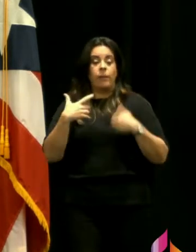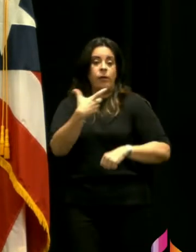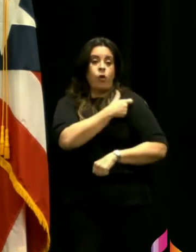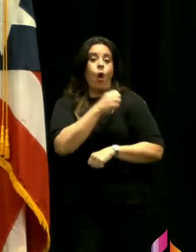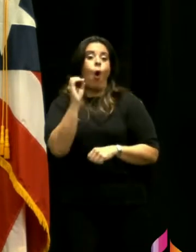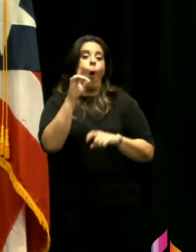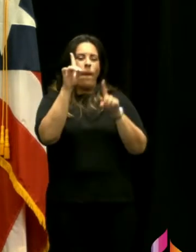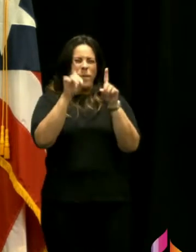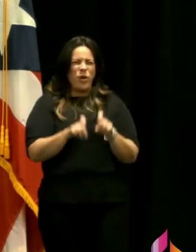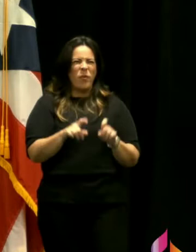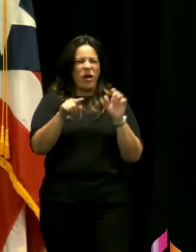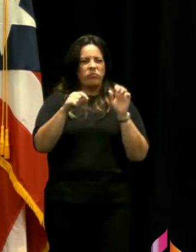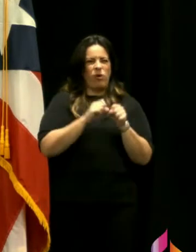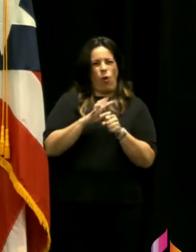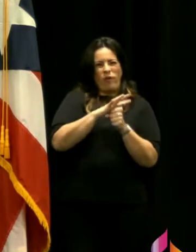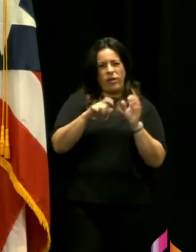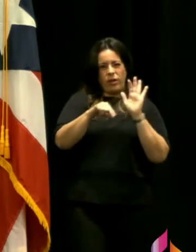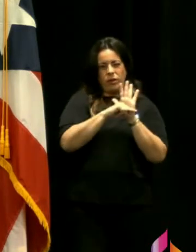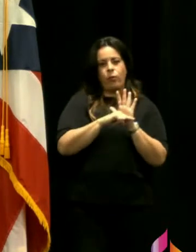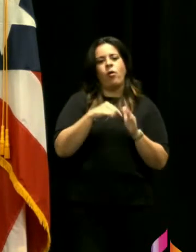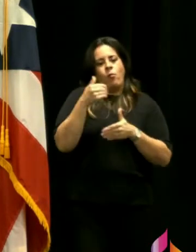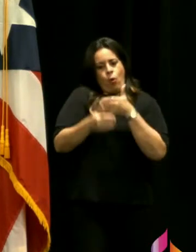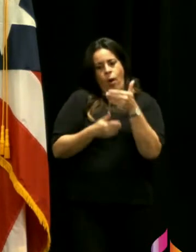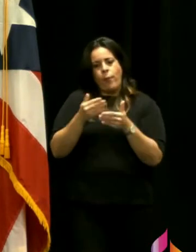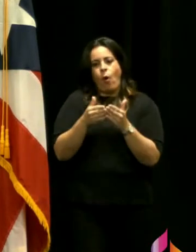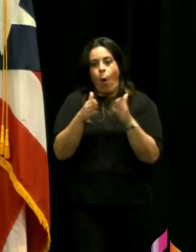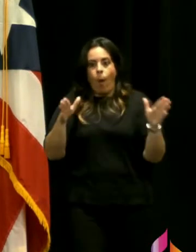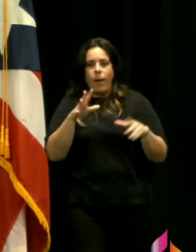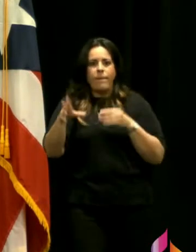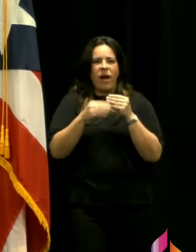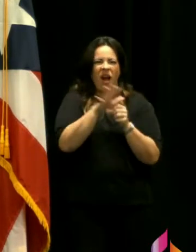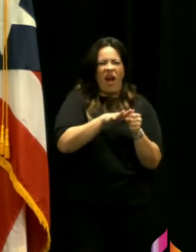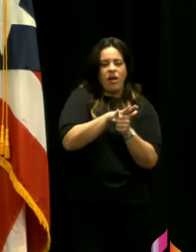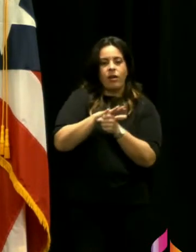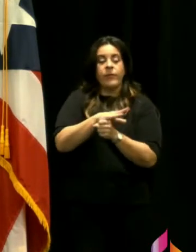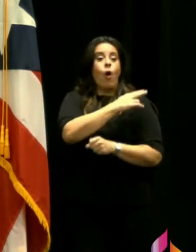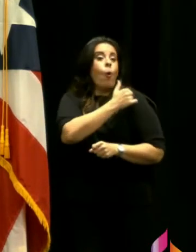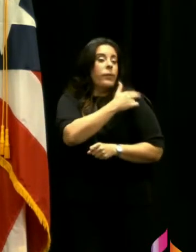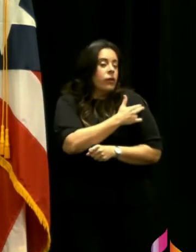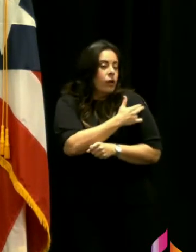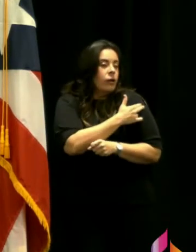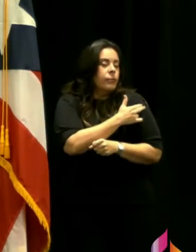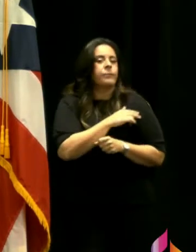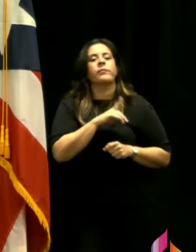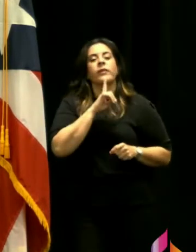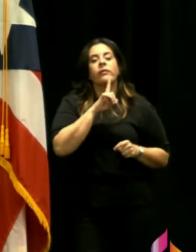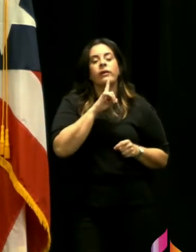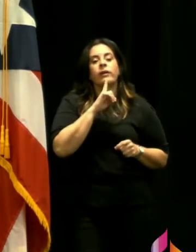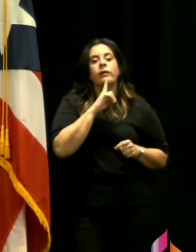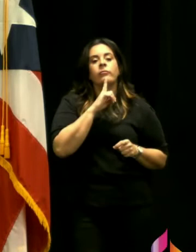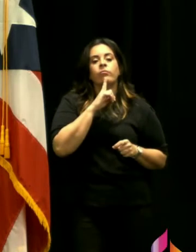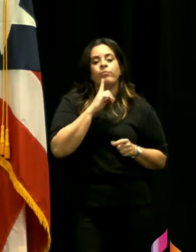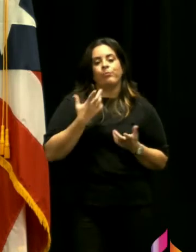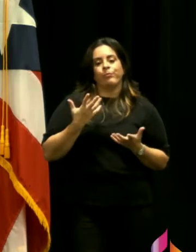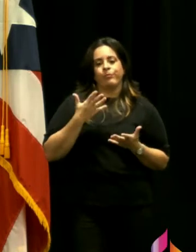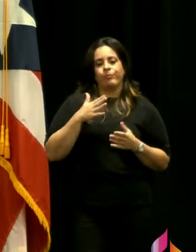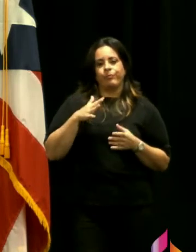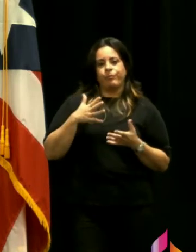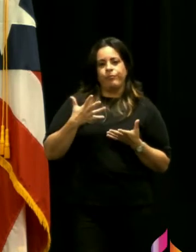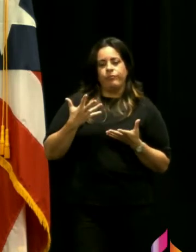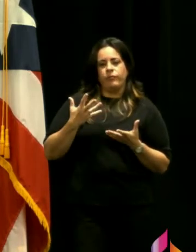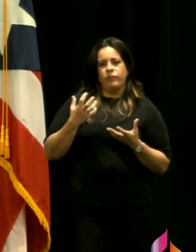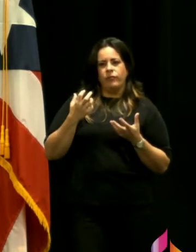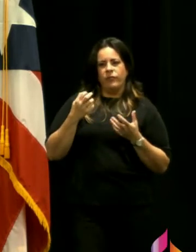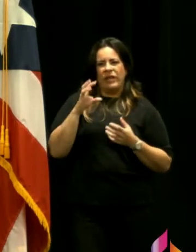negativo o que seguimos ampliando eso es por un lado los hospitales los hospitales realmente la ocupación de hospitales está